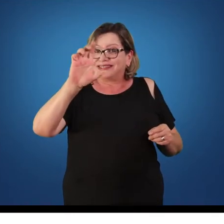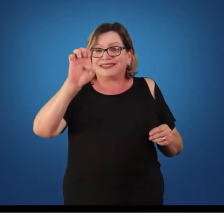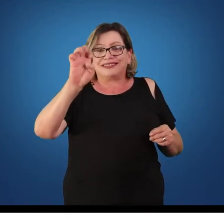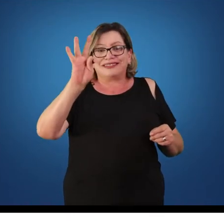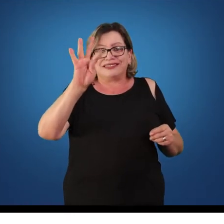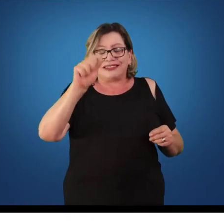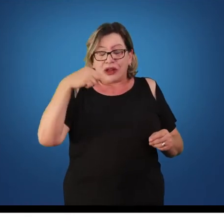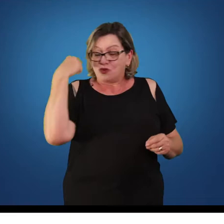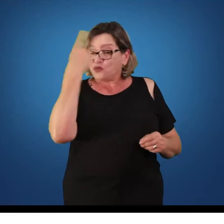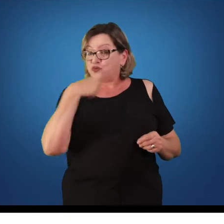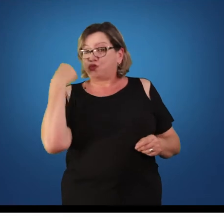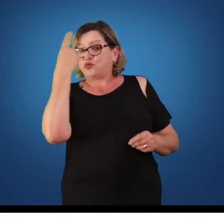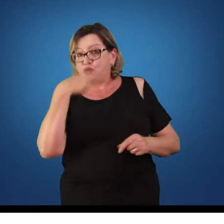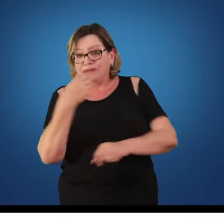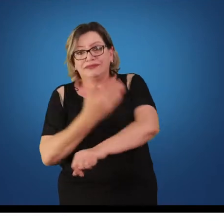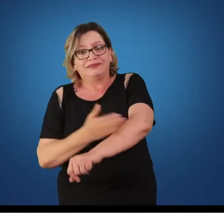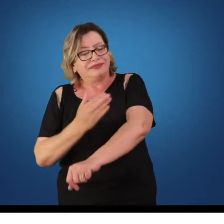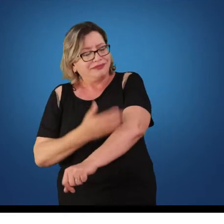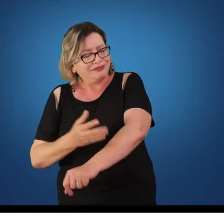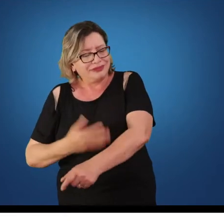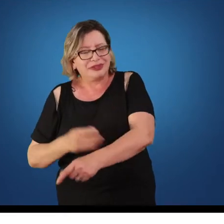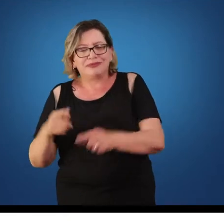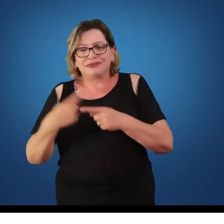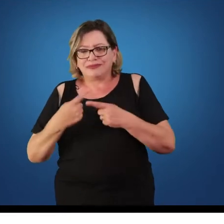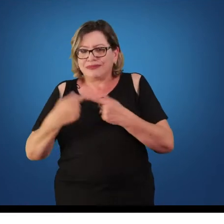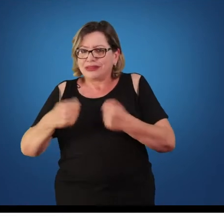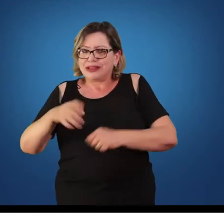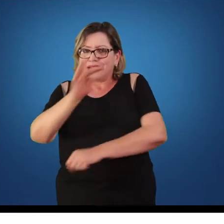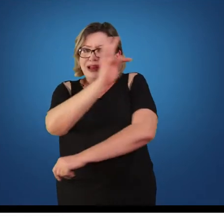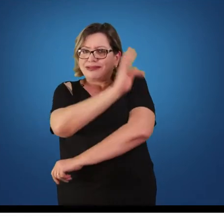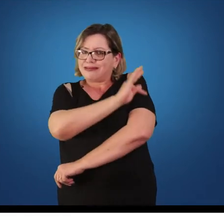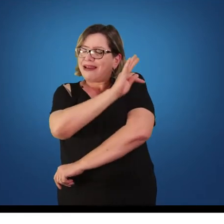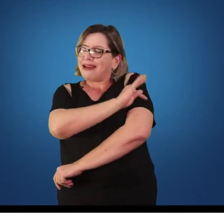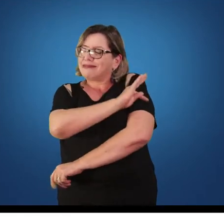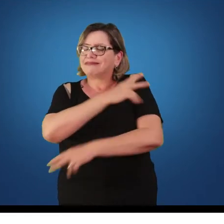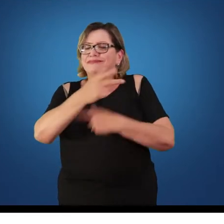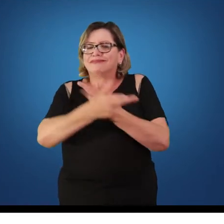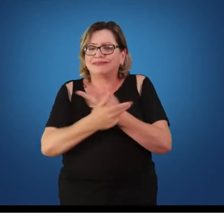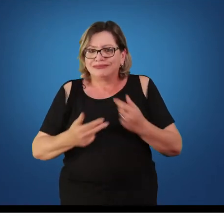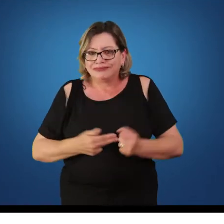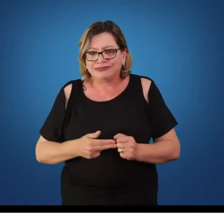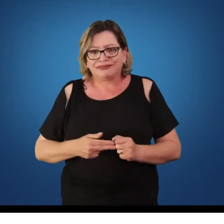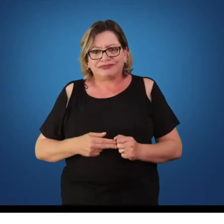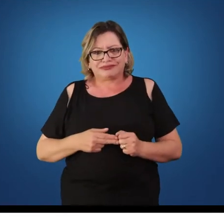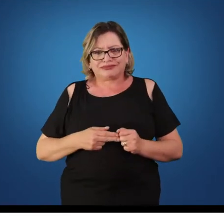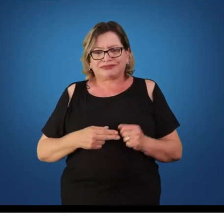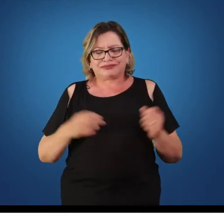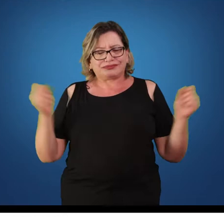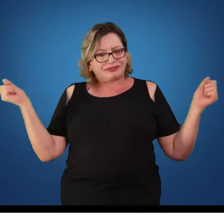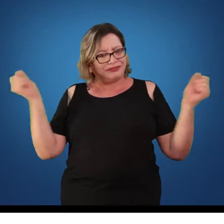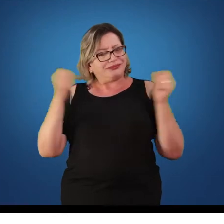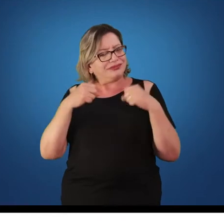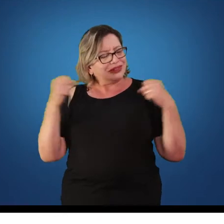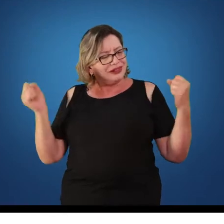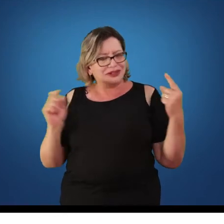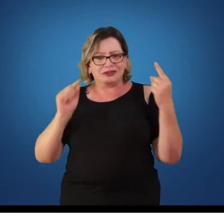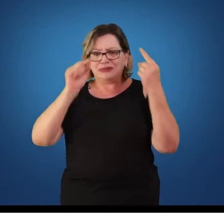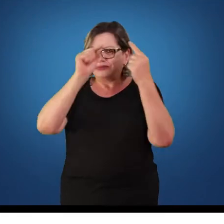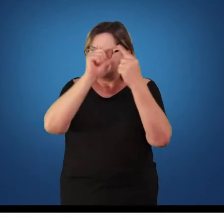no nível técnico dos movimentos que eles realizam. Na educação física, o objetivo não é esse, objetivo é realmente para que ele tenha essa vivência,